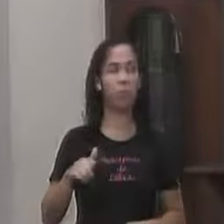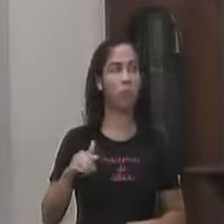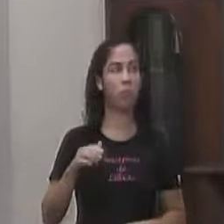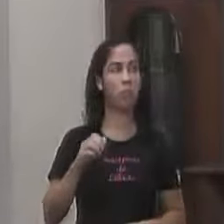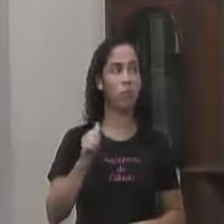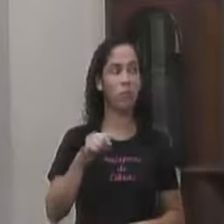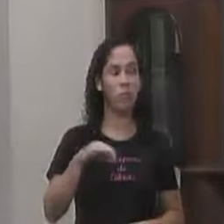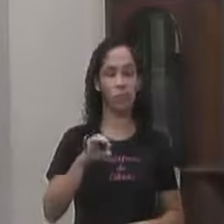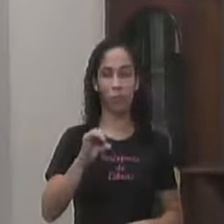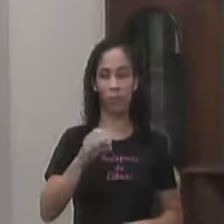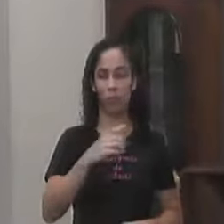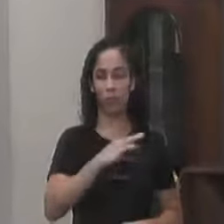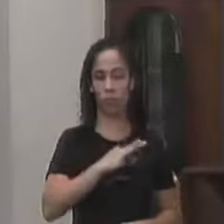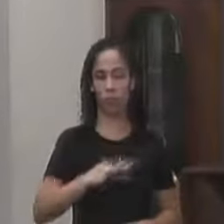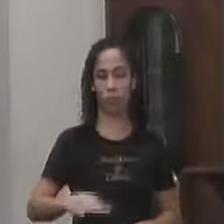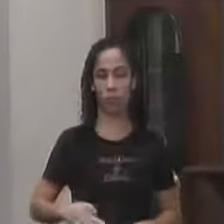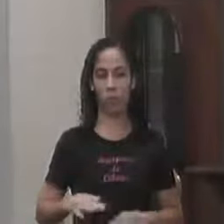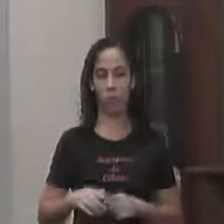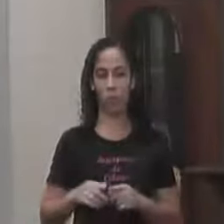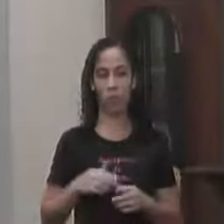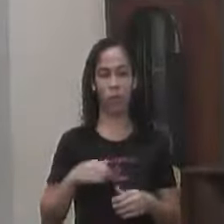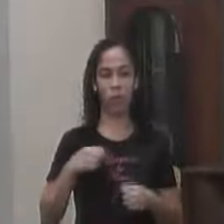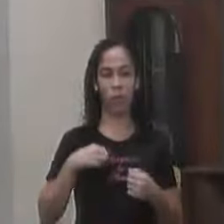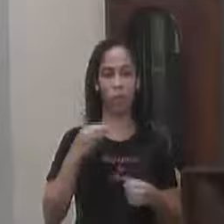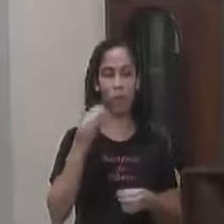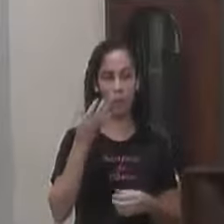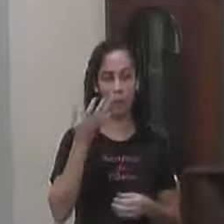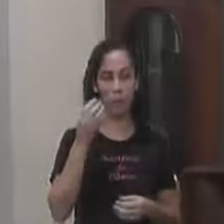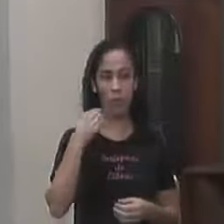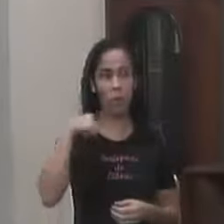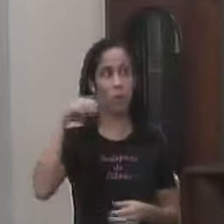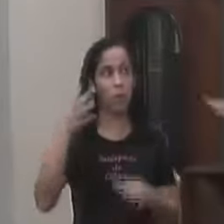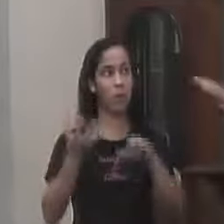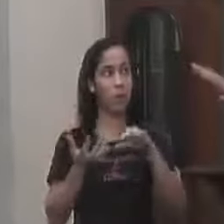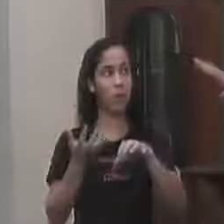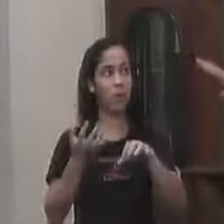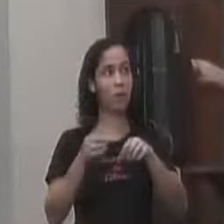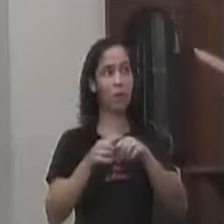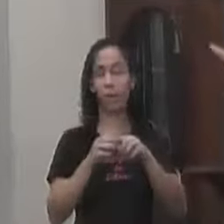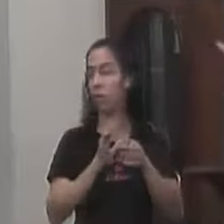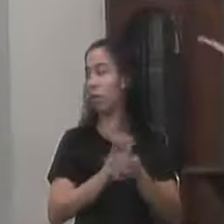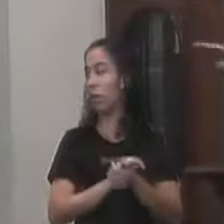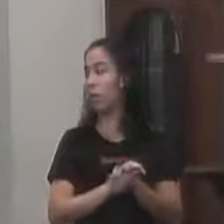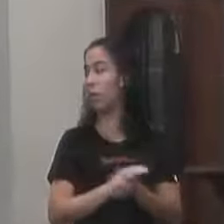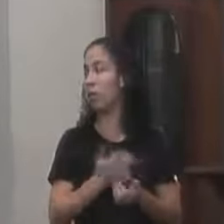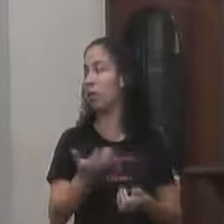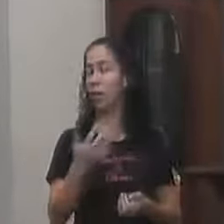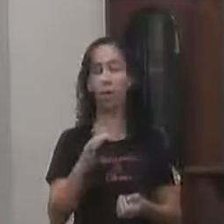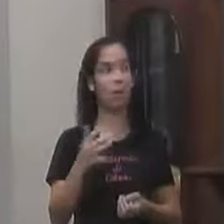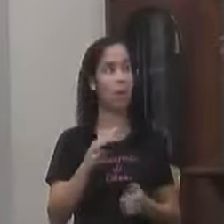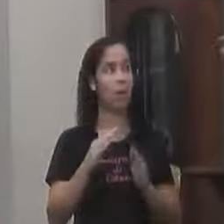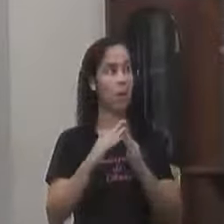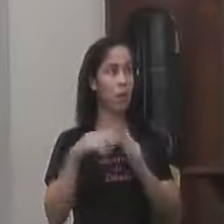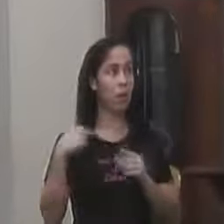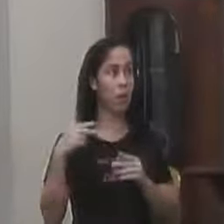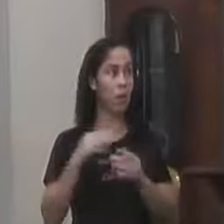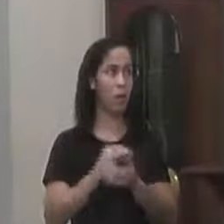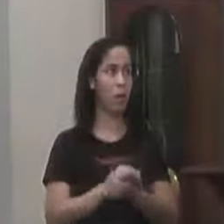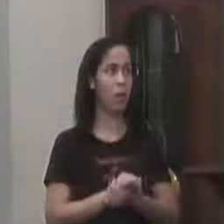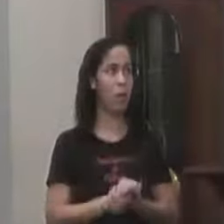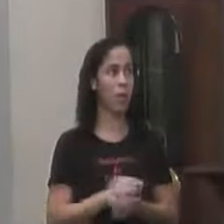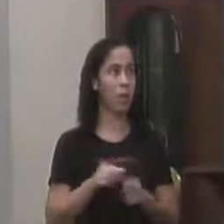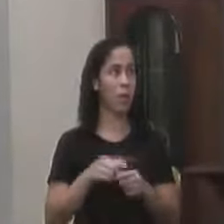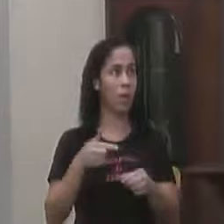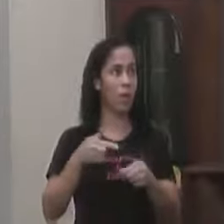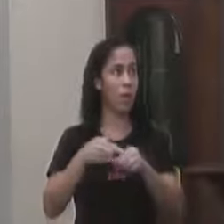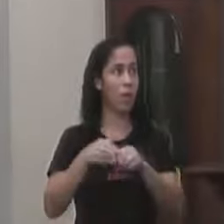E eu Pretendo fazer Uma visita Em Brasília Viu presidente Mas não preocupa não Não vou querer nada Da Câmara Nenhuma gota De